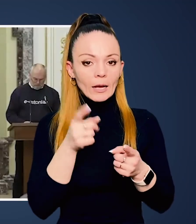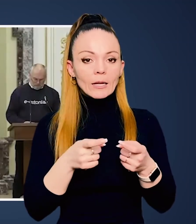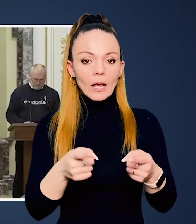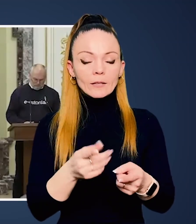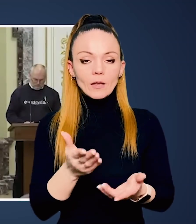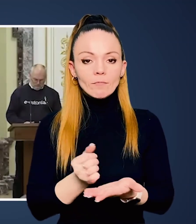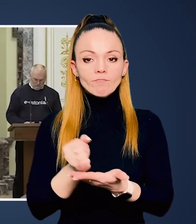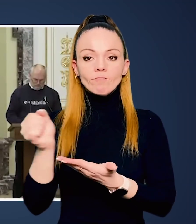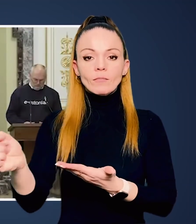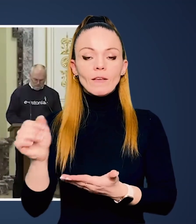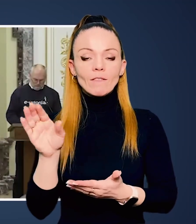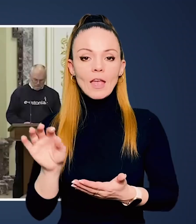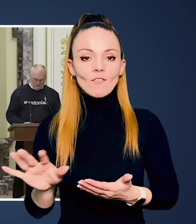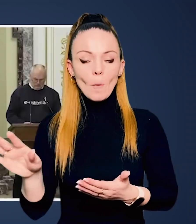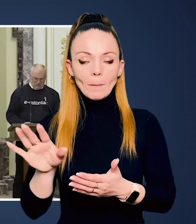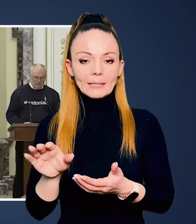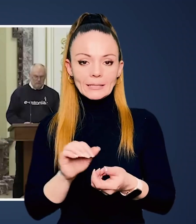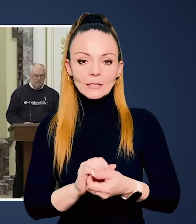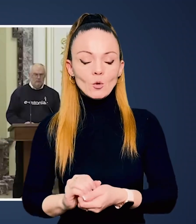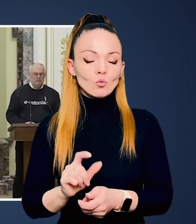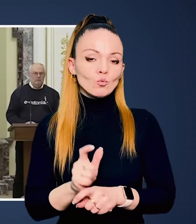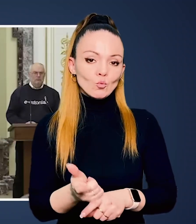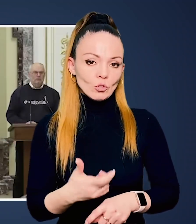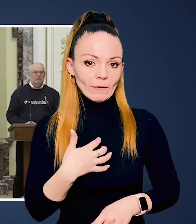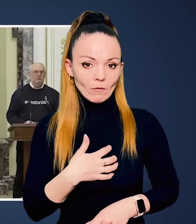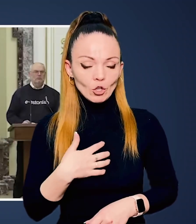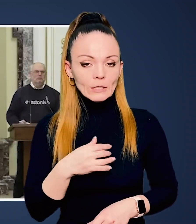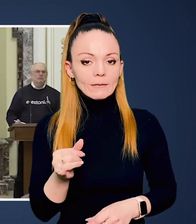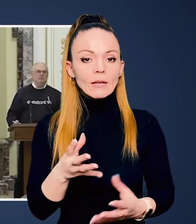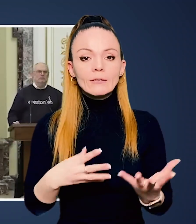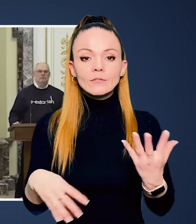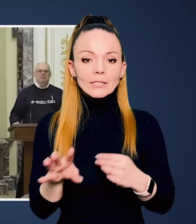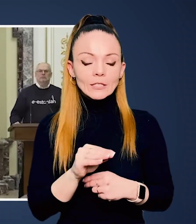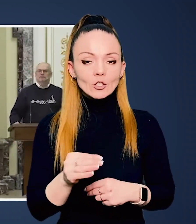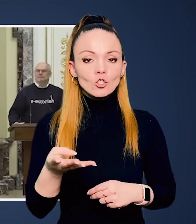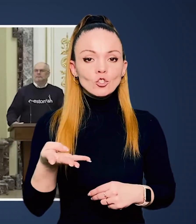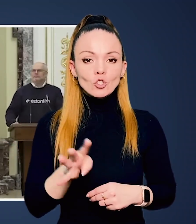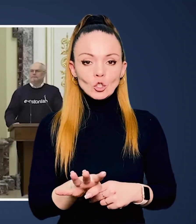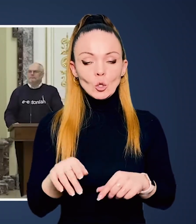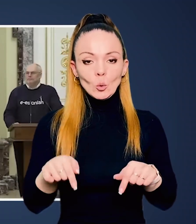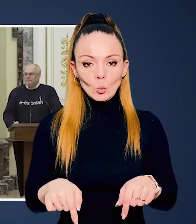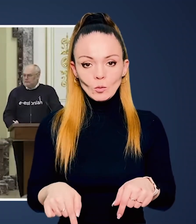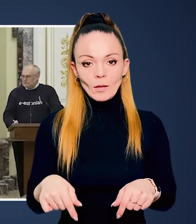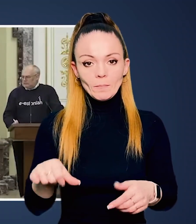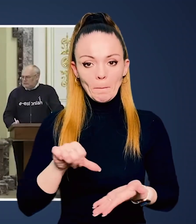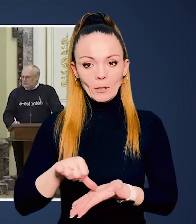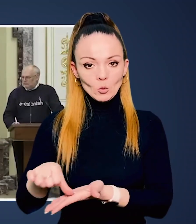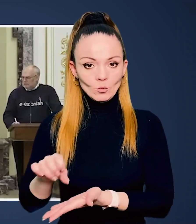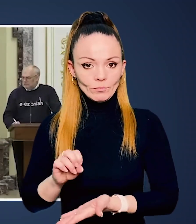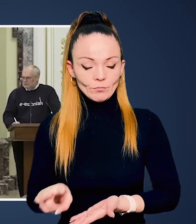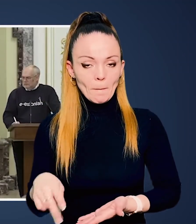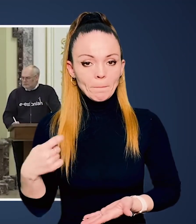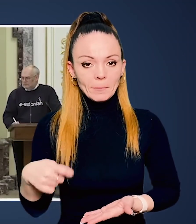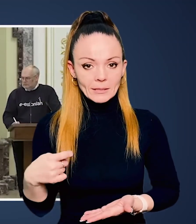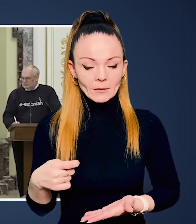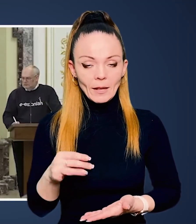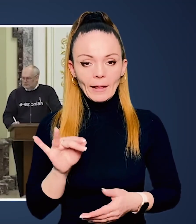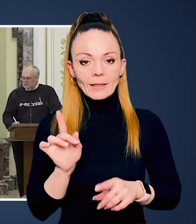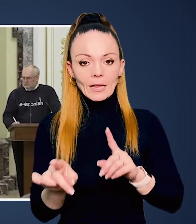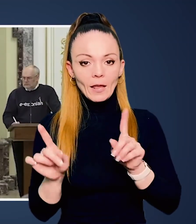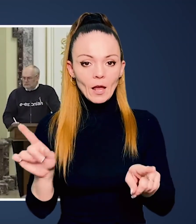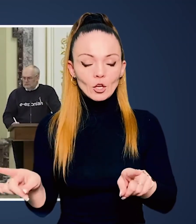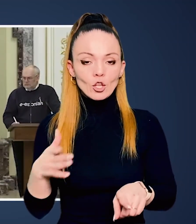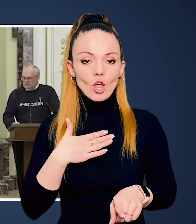України, її кандидування в Європейському Союзі надзвичайно важливе. І всі чотири тут присутніх